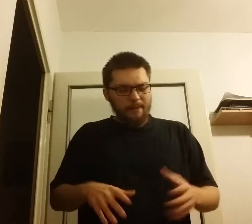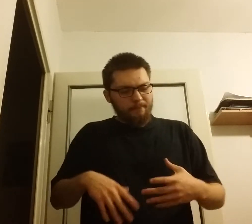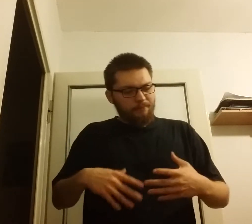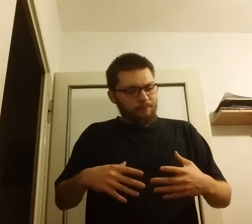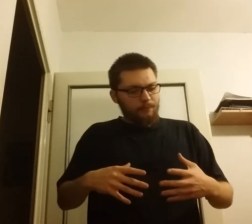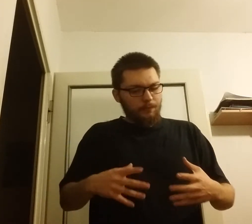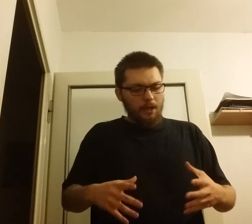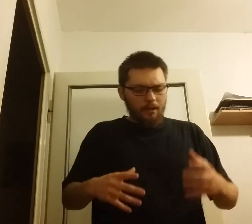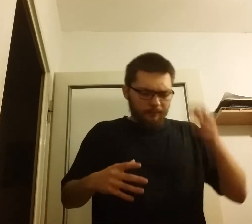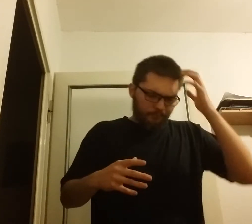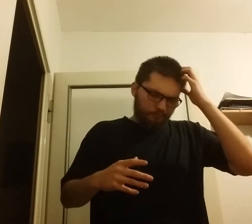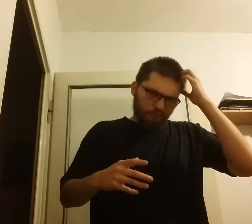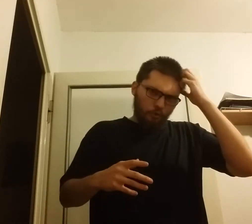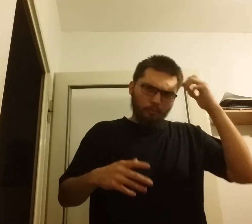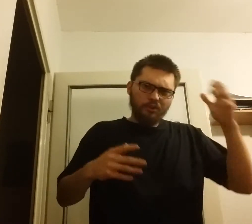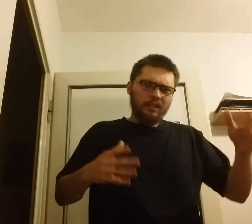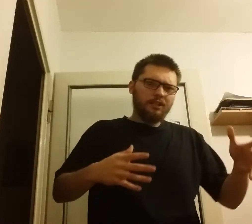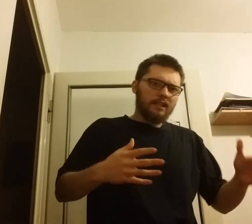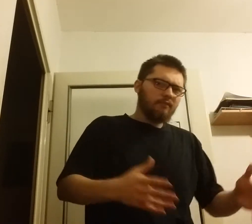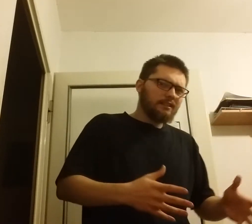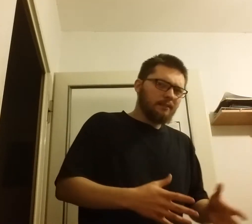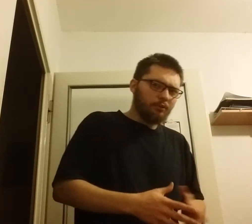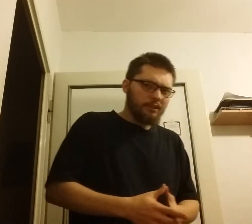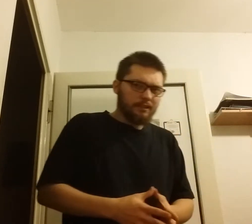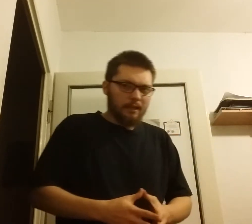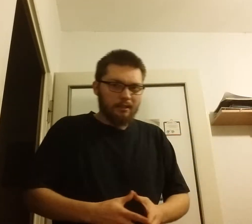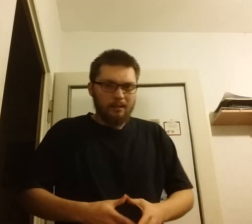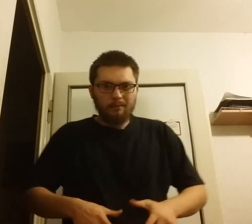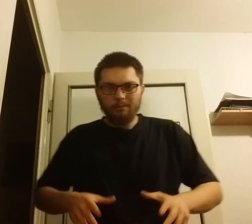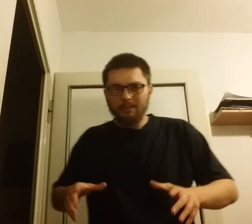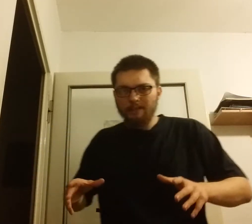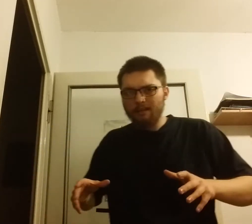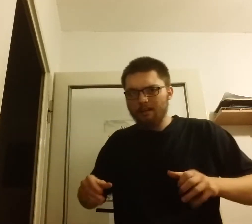nie umocnili się na własnych pozycjach. Postanawia